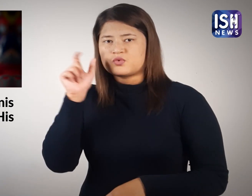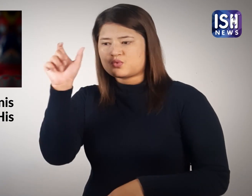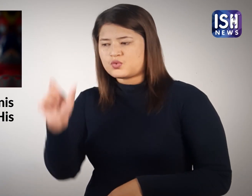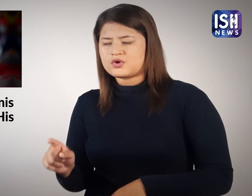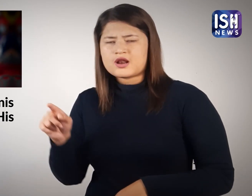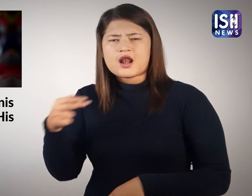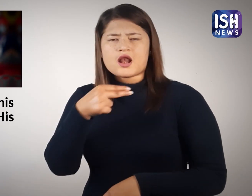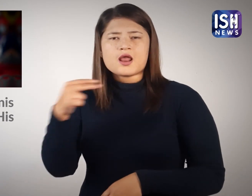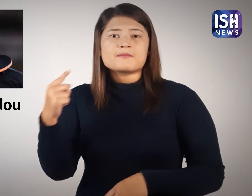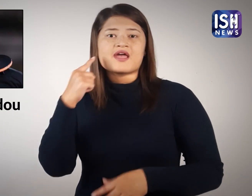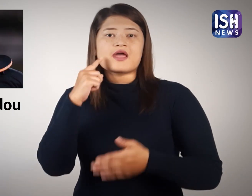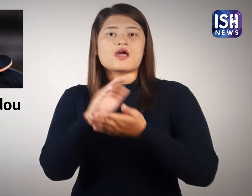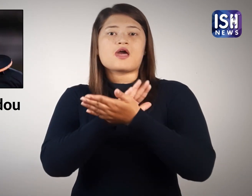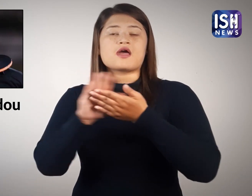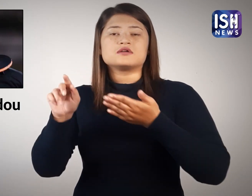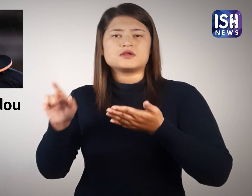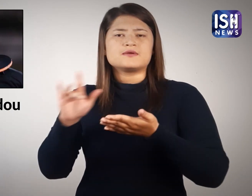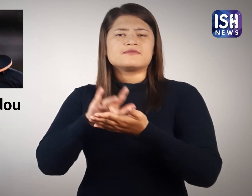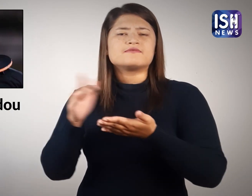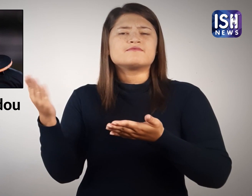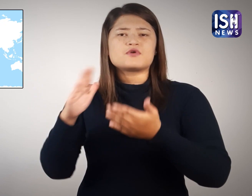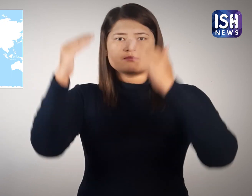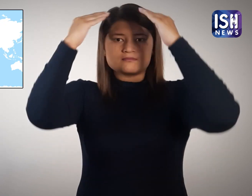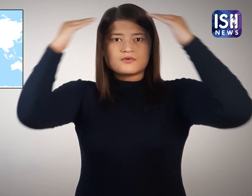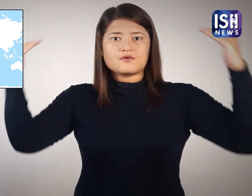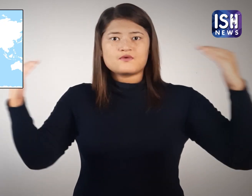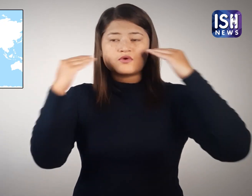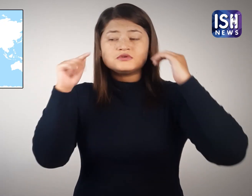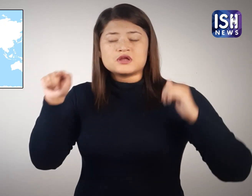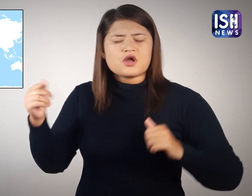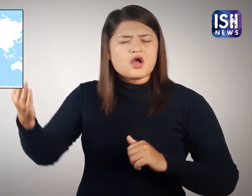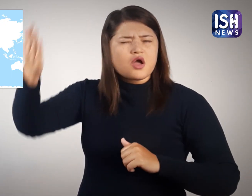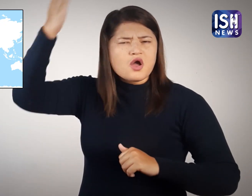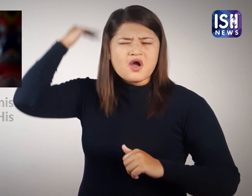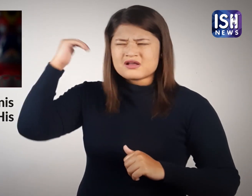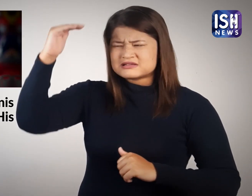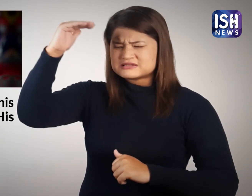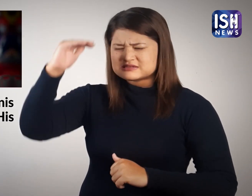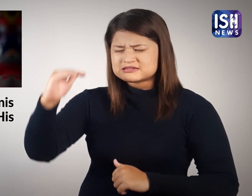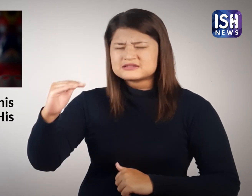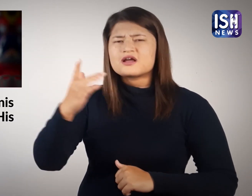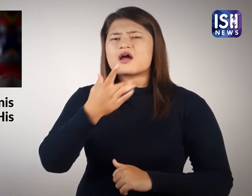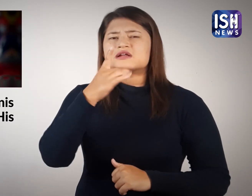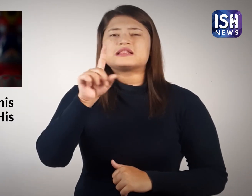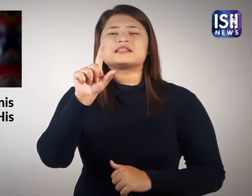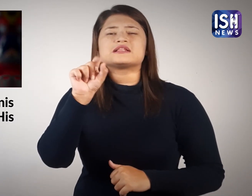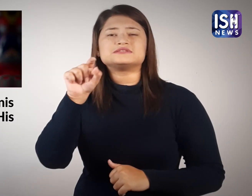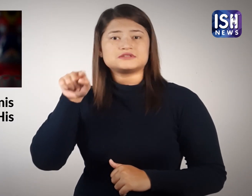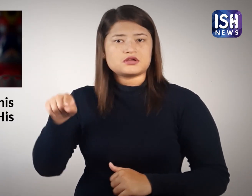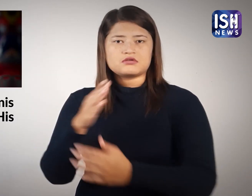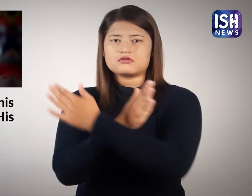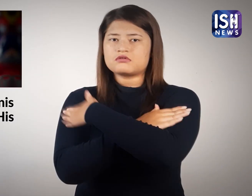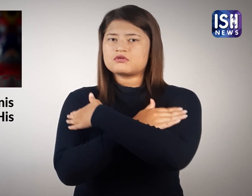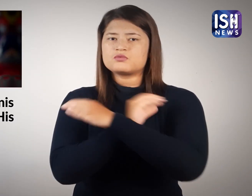मिस्र के इब्राहिम हमद्दू ने 10 साल की उमर में एक ट्रेन दुर्गतना में अपने दोनों हाथ खो दिये थे।